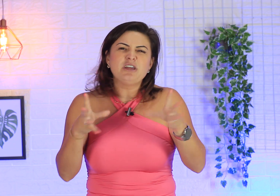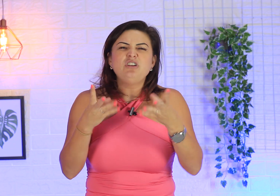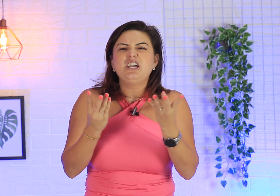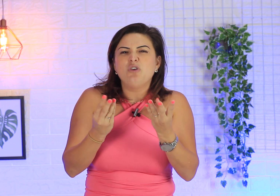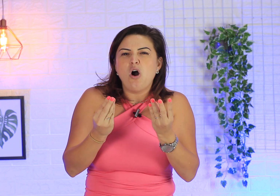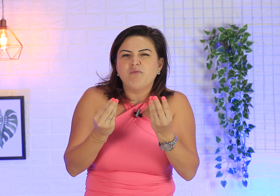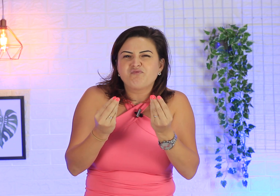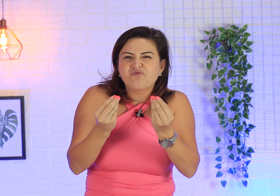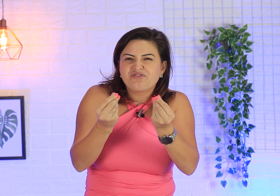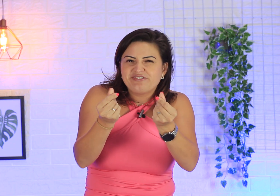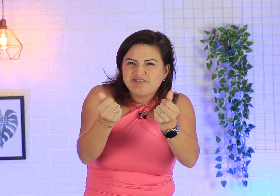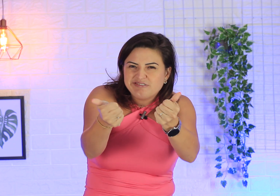barulhinho, ó.